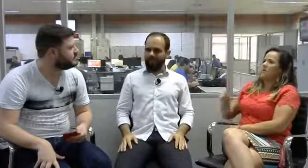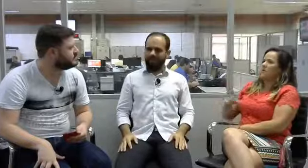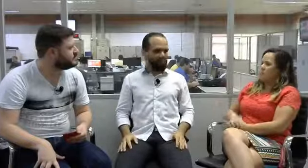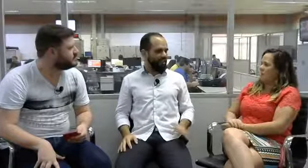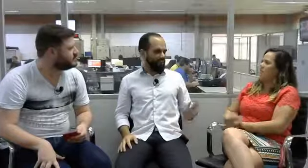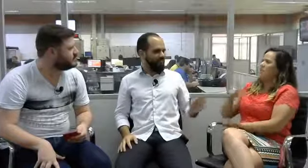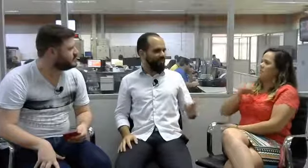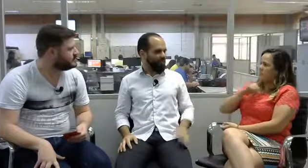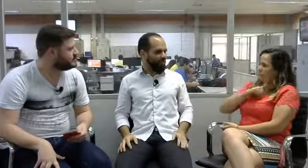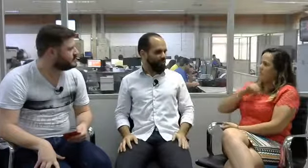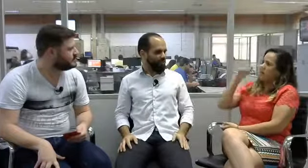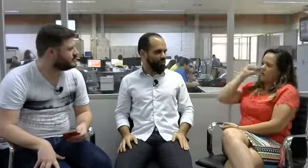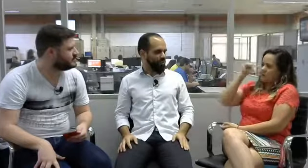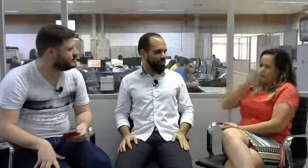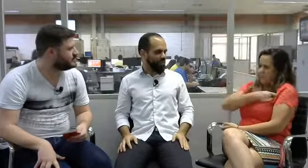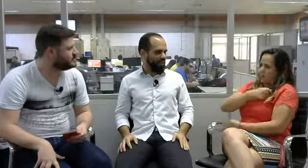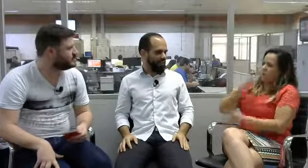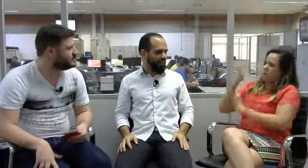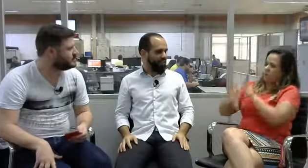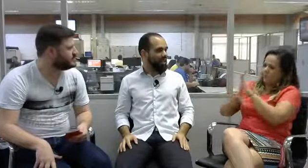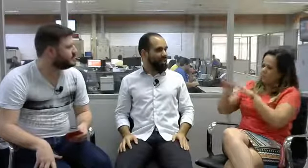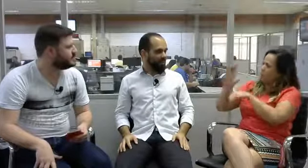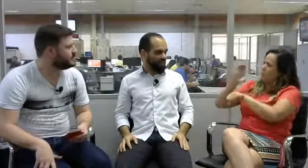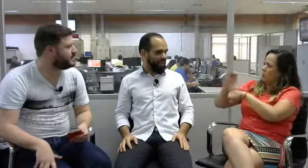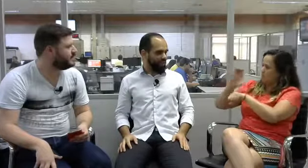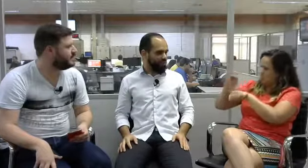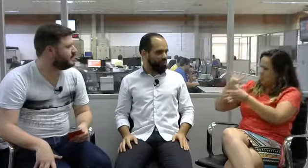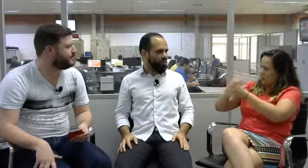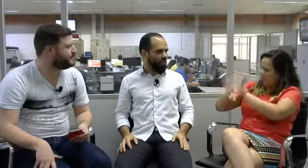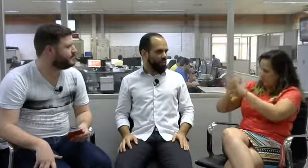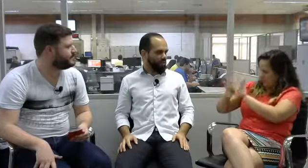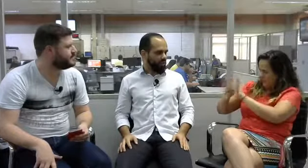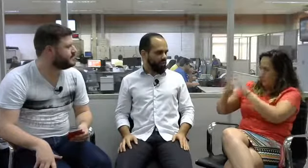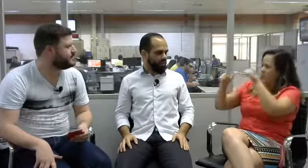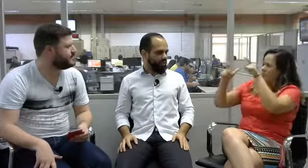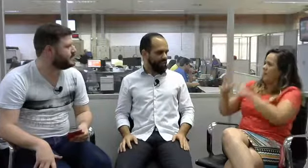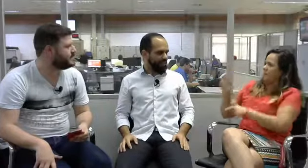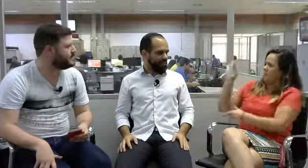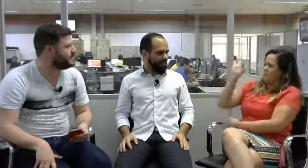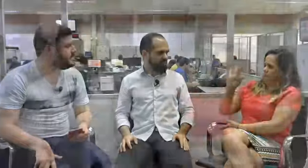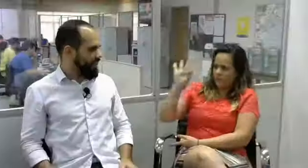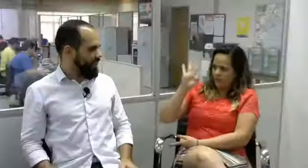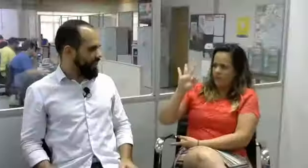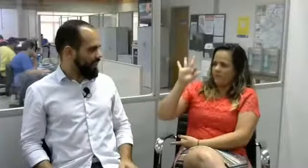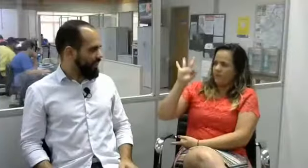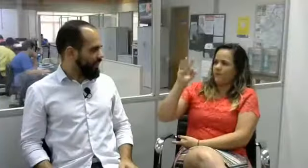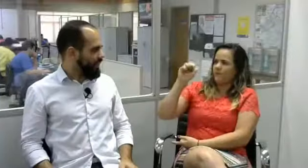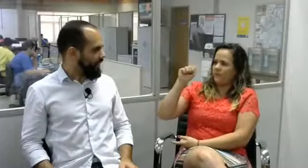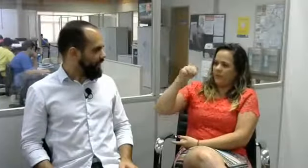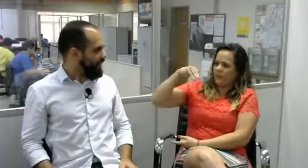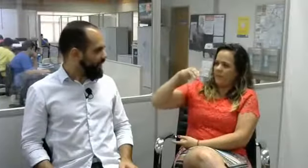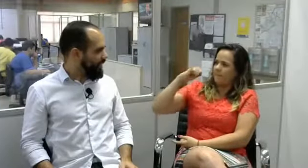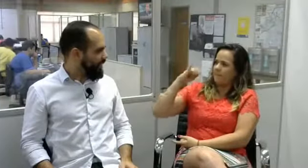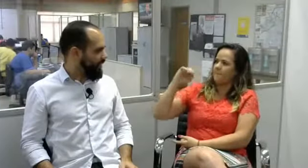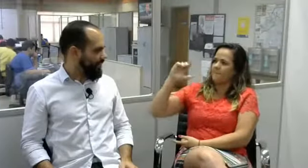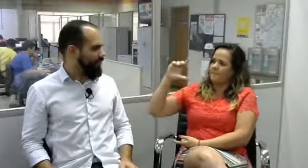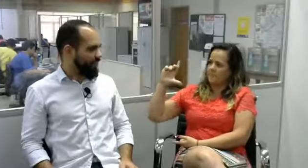tem sim. A Jaqueline vai falar sobre os cursos que ela conhece. Nós temos o curso de Libras na FAI,